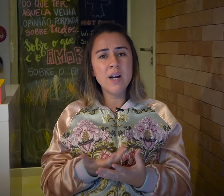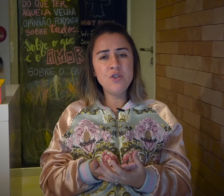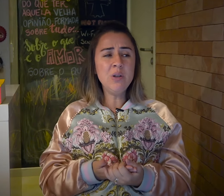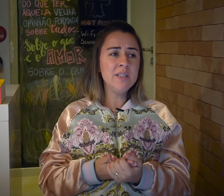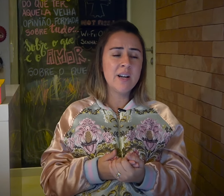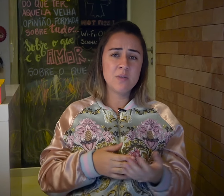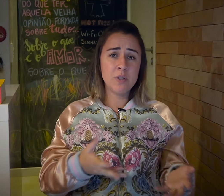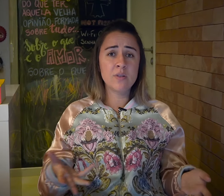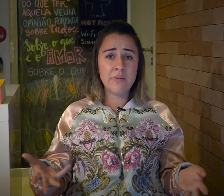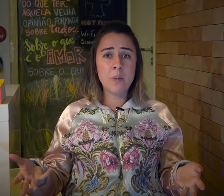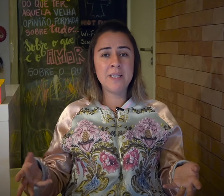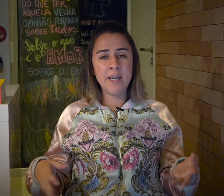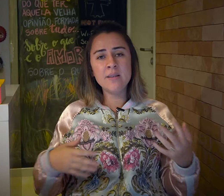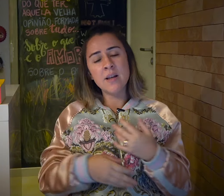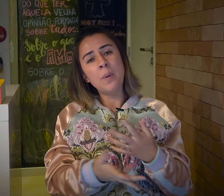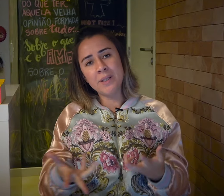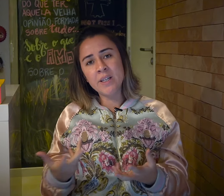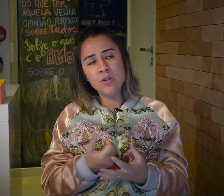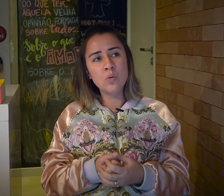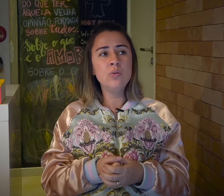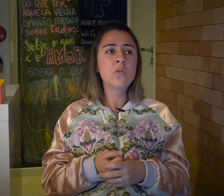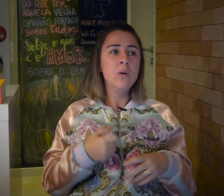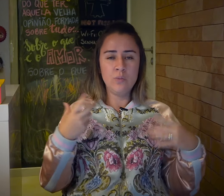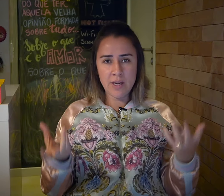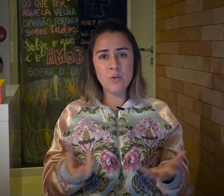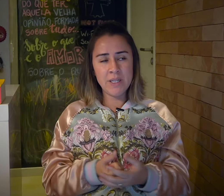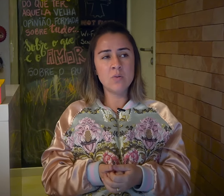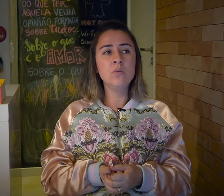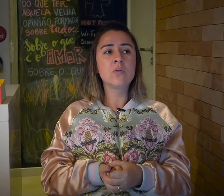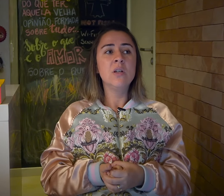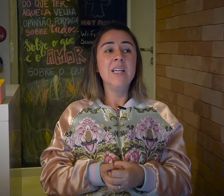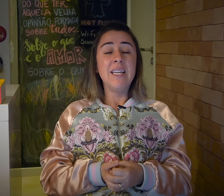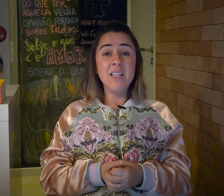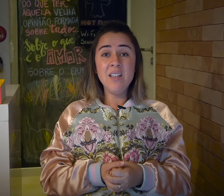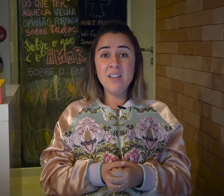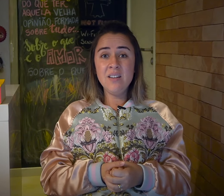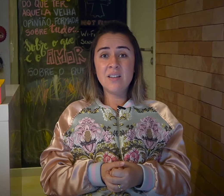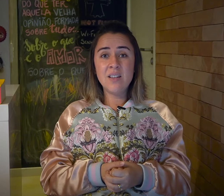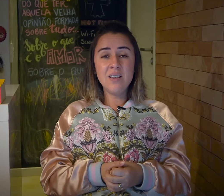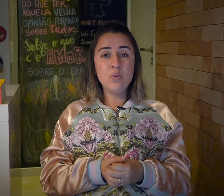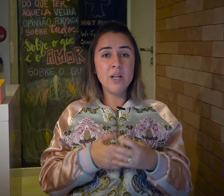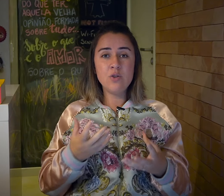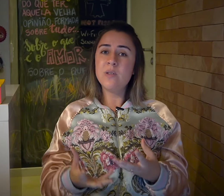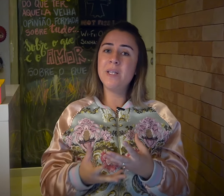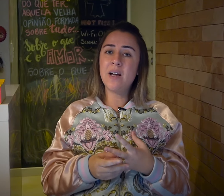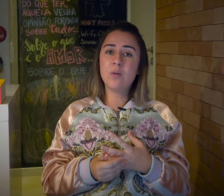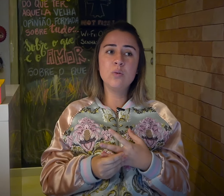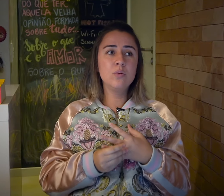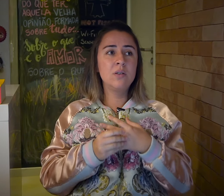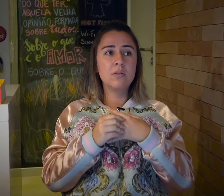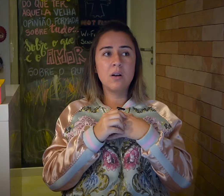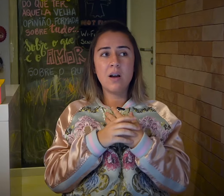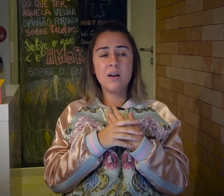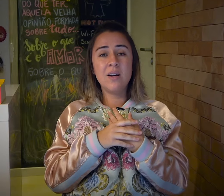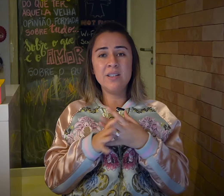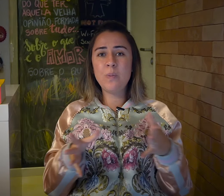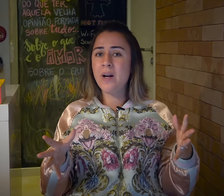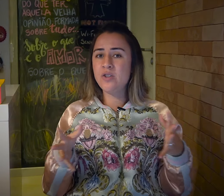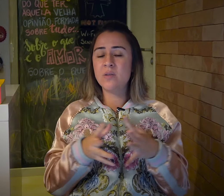gatilho ali daquelas pessoas que estavam na plateia, né? Era uma plateia de surdos, um teatro para surdos. E que, durante o espetáculo, grande parte das